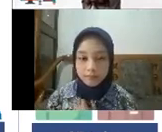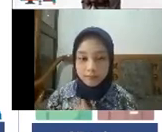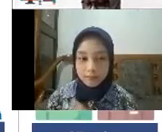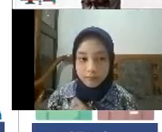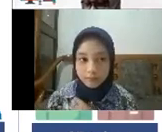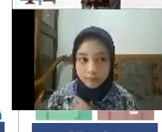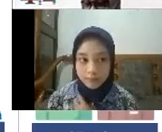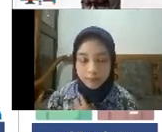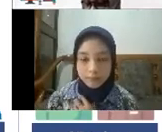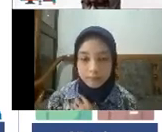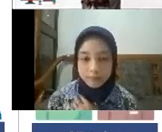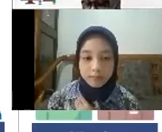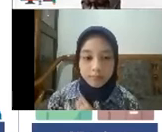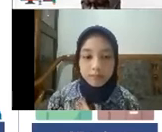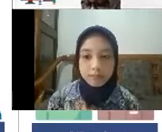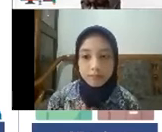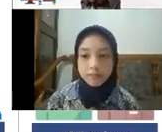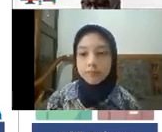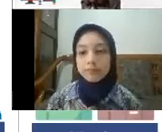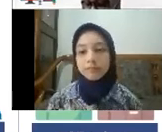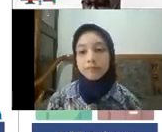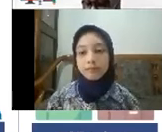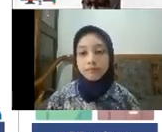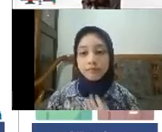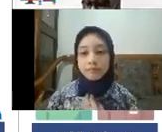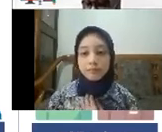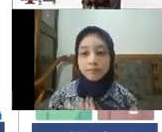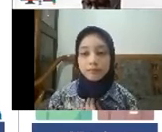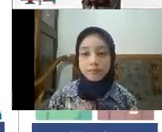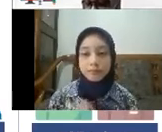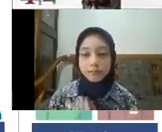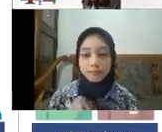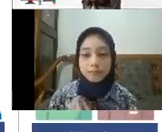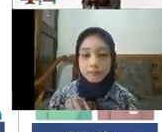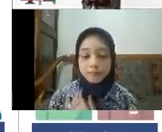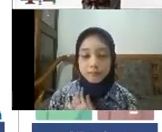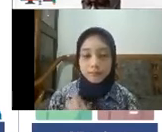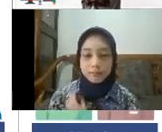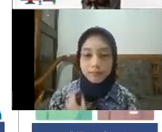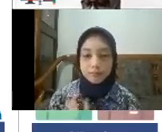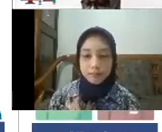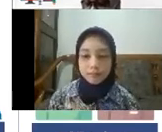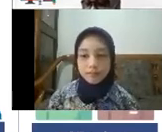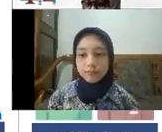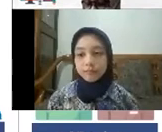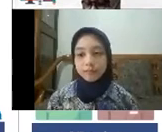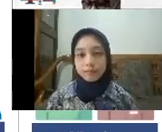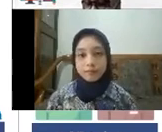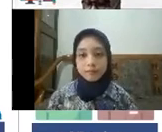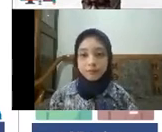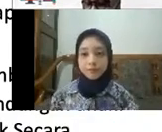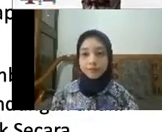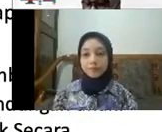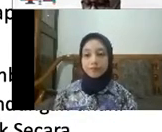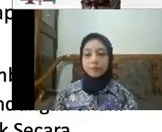Dalam waktu yang Tidak lama Akan menjadi Tulang punggung Perwujudan Indonesia maju Oleh sebab itu